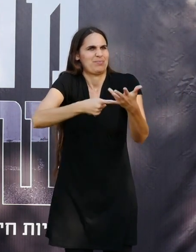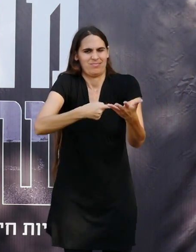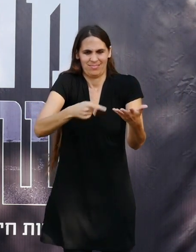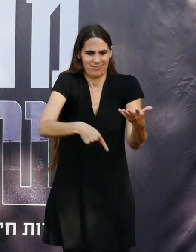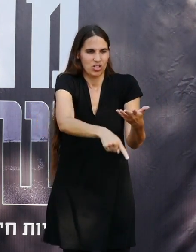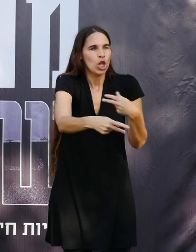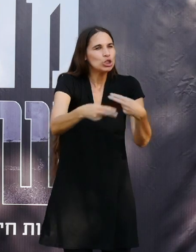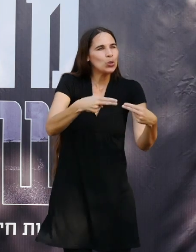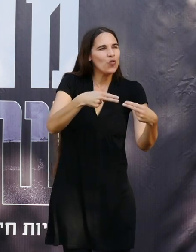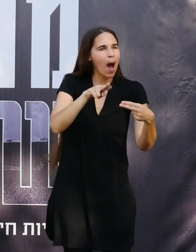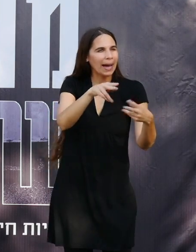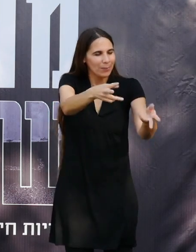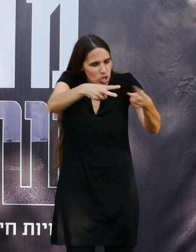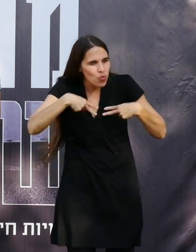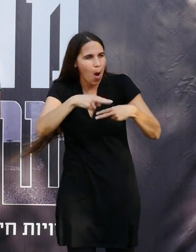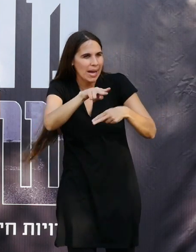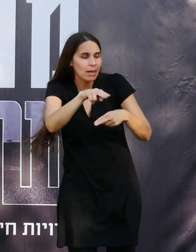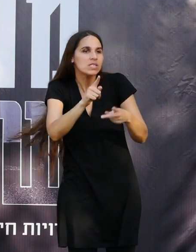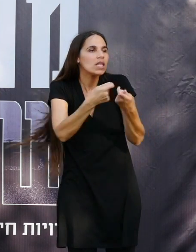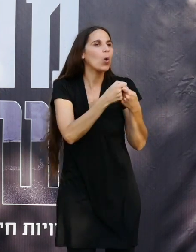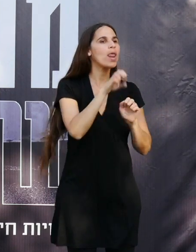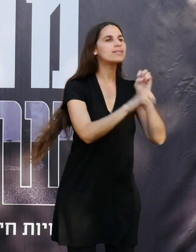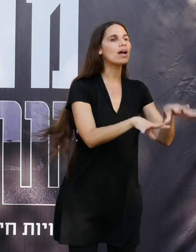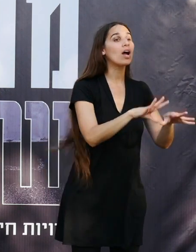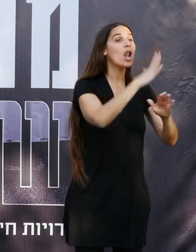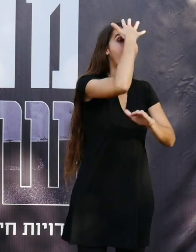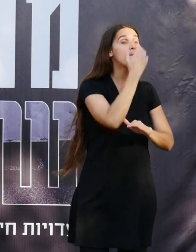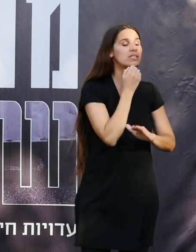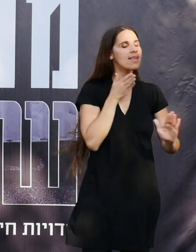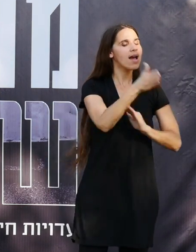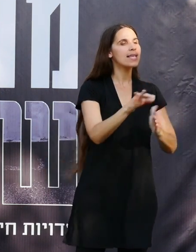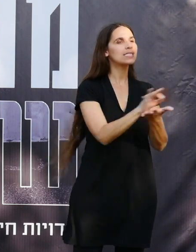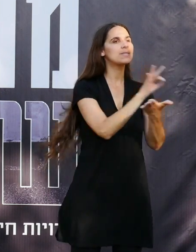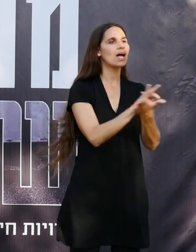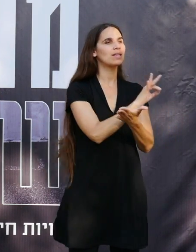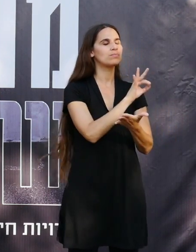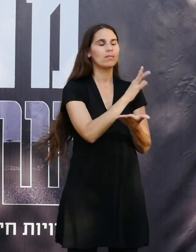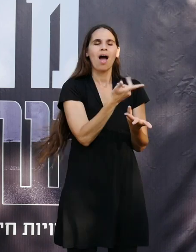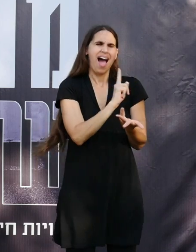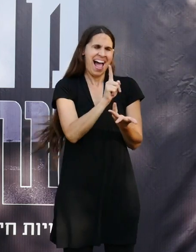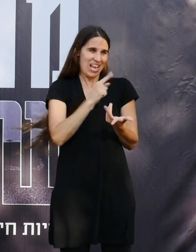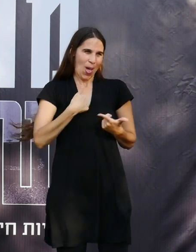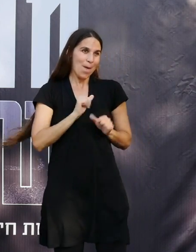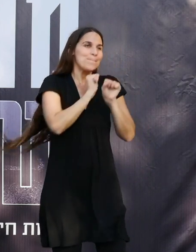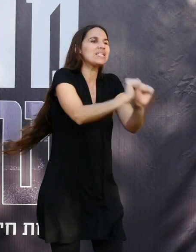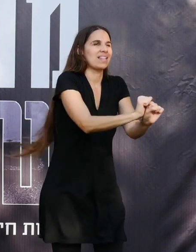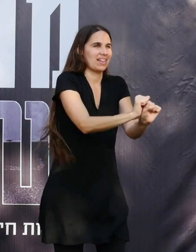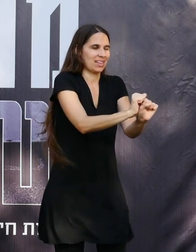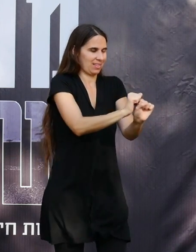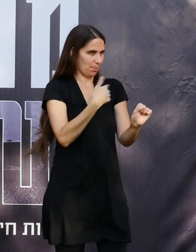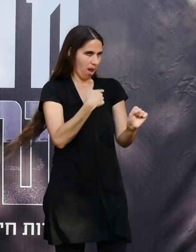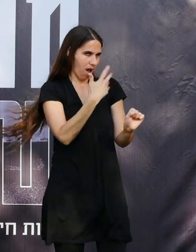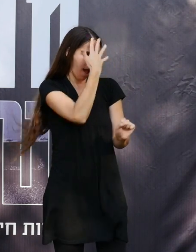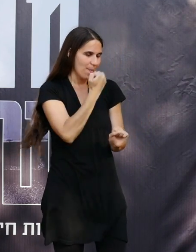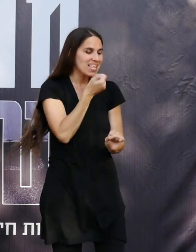היו ארגוני צדקה של החמאס להיכנס למשרדים שלהם ברור שאני לא מצדדת בחמאס אבל